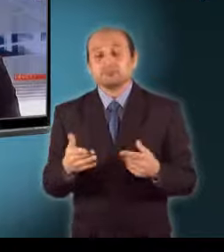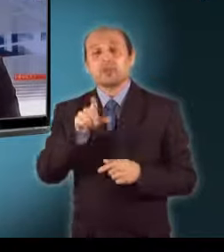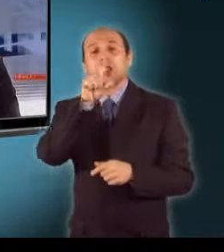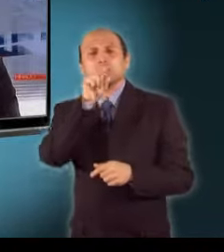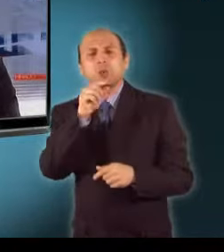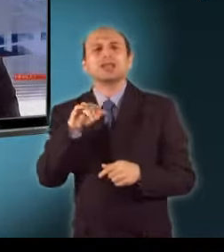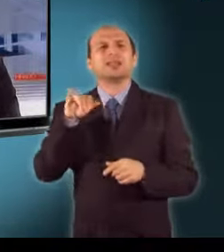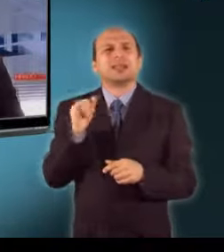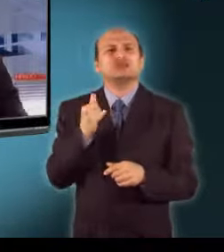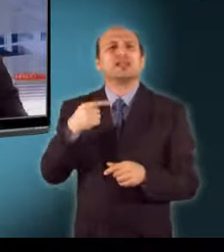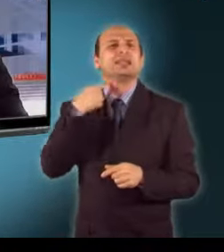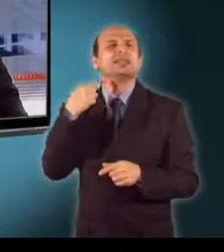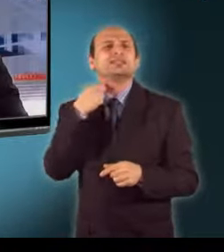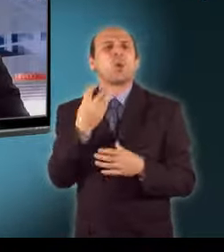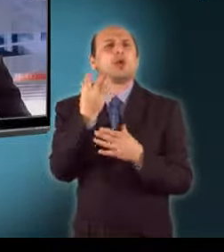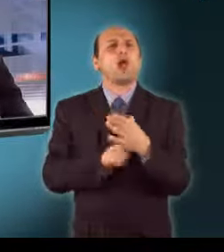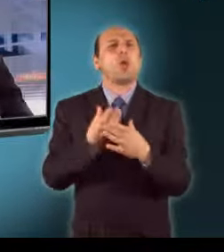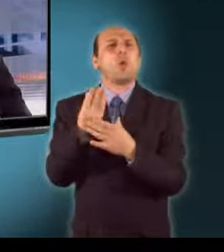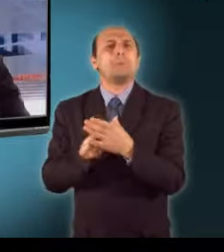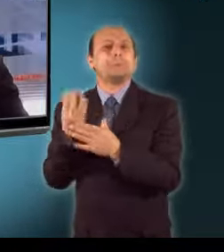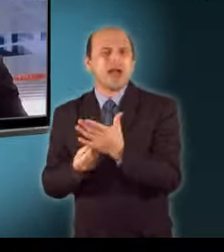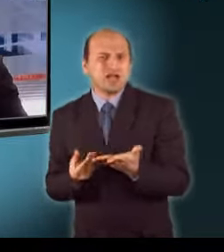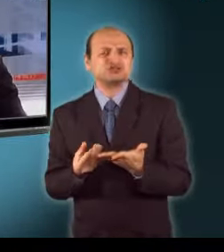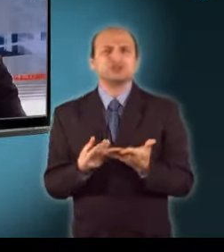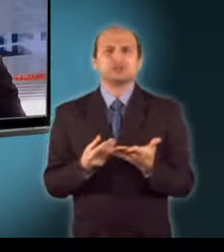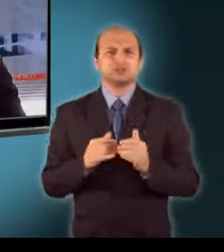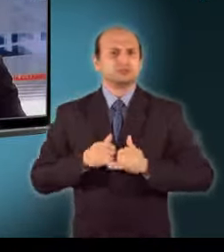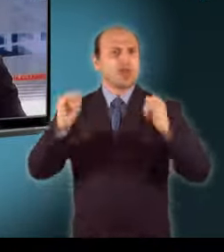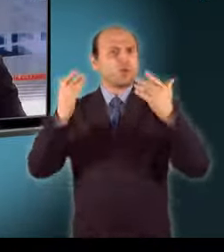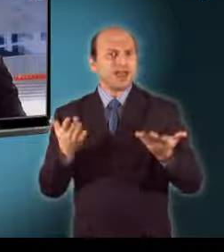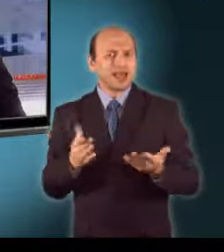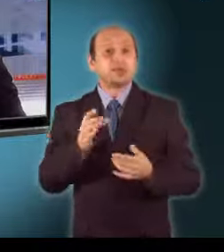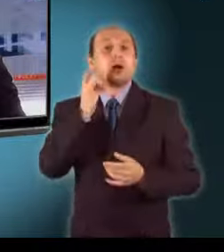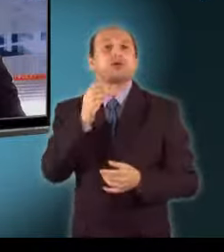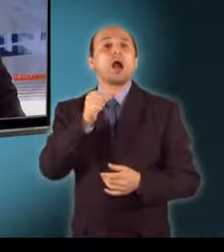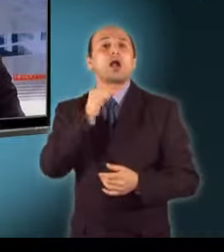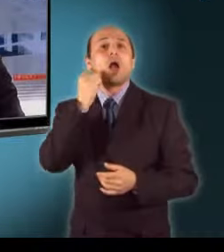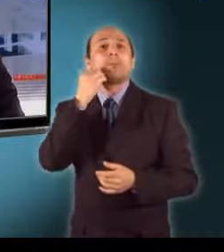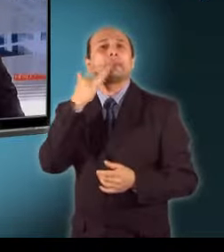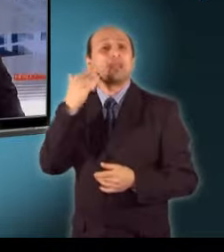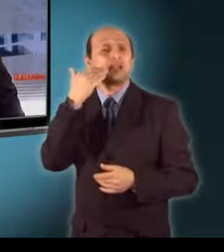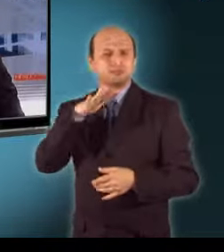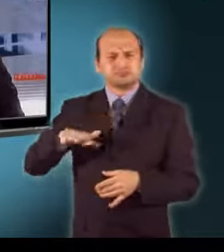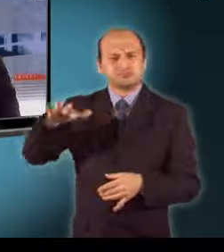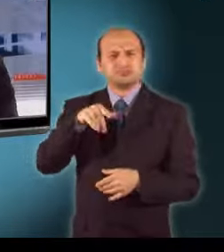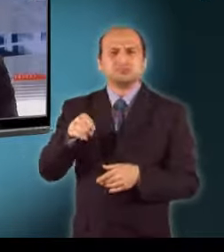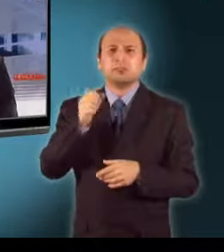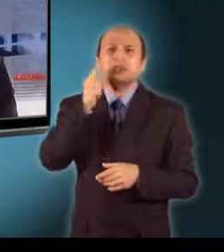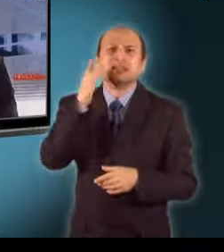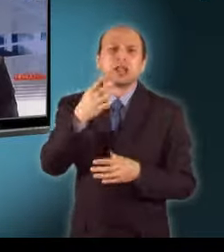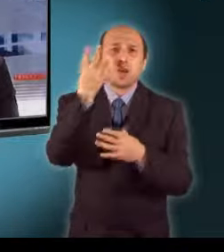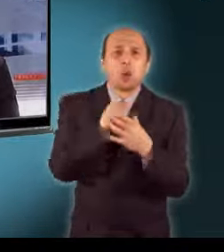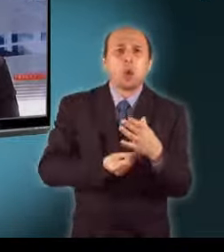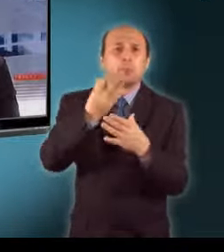hajdúbihari kistelepülésen is. Bagamér lakosai arra panaszkodnak, hogy mindennaposak az ilyen esetek a faluban, pedig sok idős